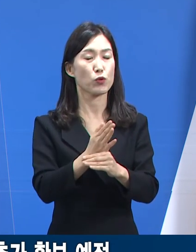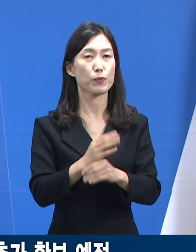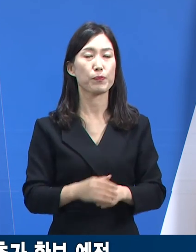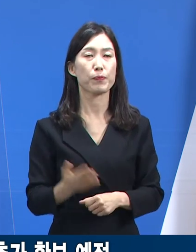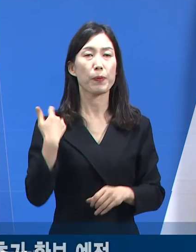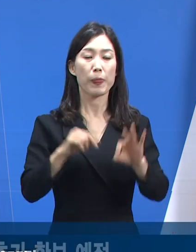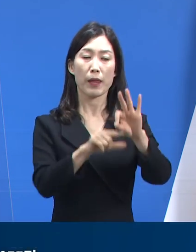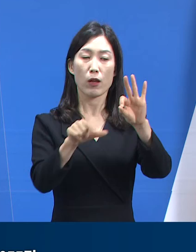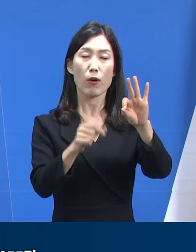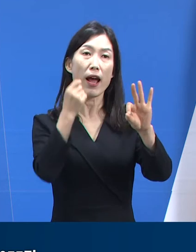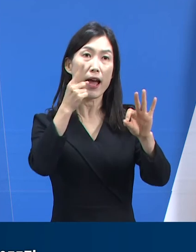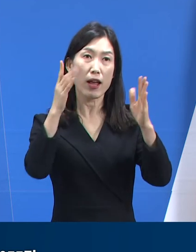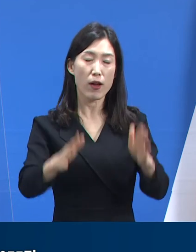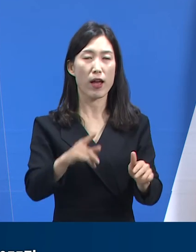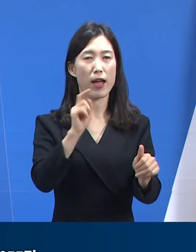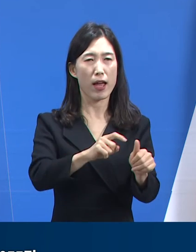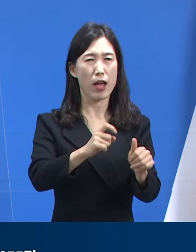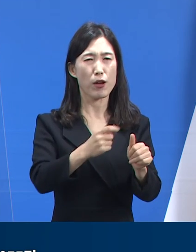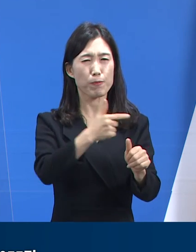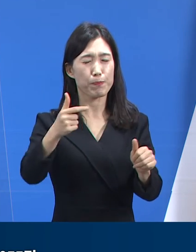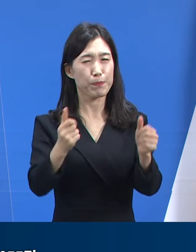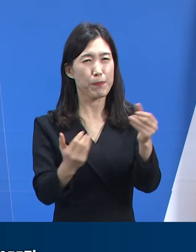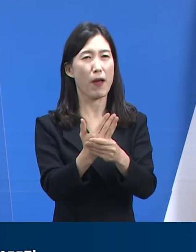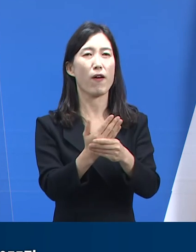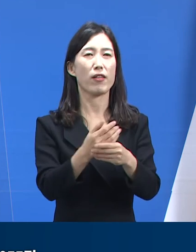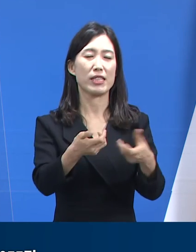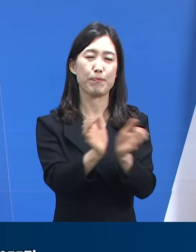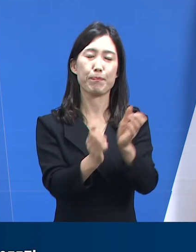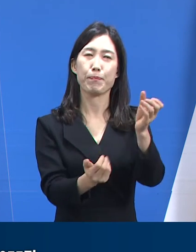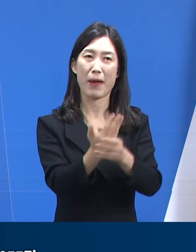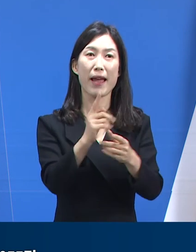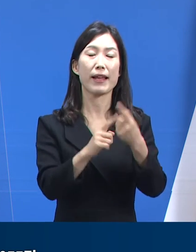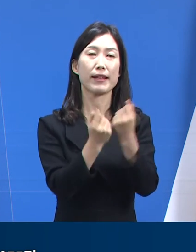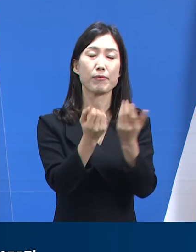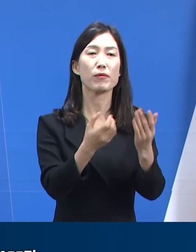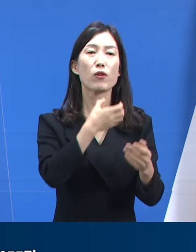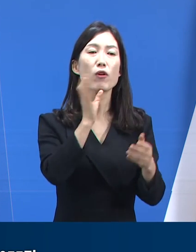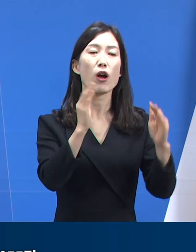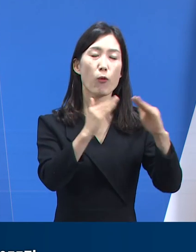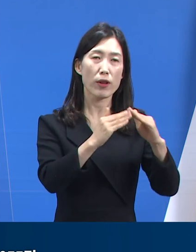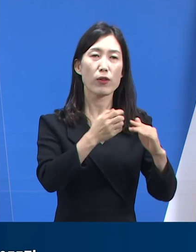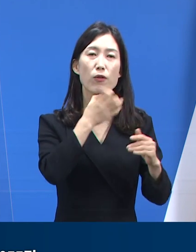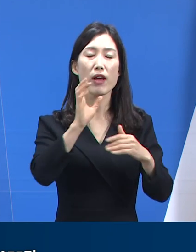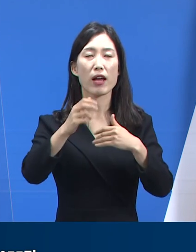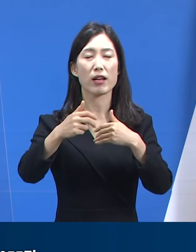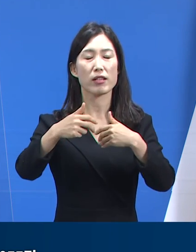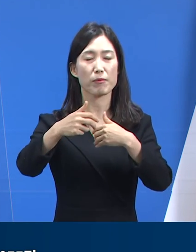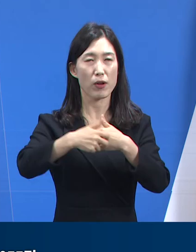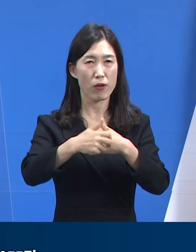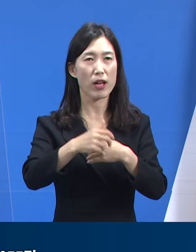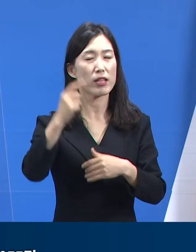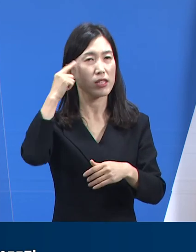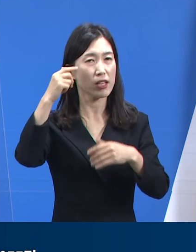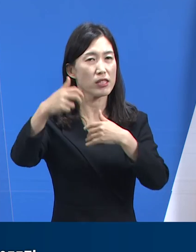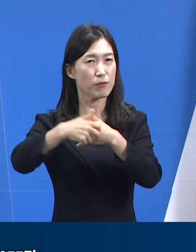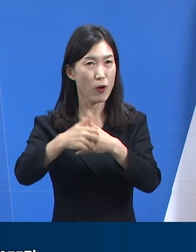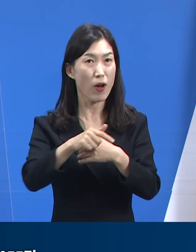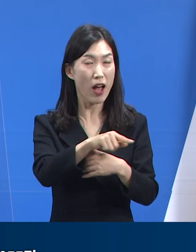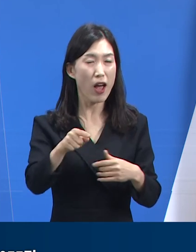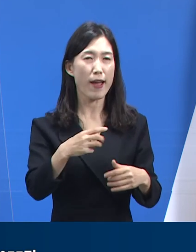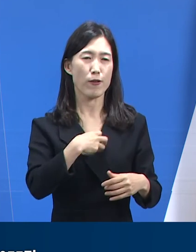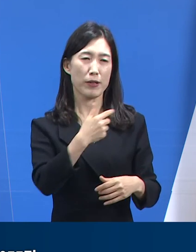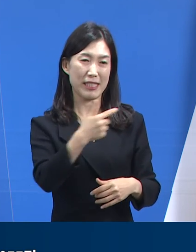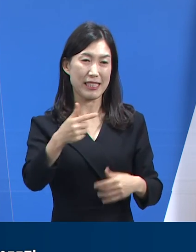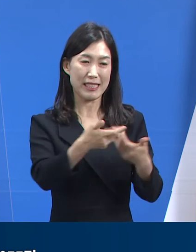10월에 발생한 도내 고위험 짓단 사례입니다. 10월 도내 요양원, 요양병원, 정신시설 등 고위험 시설에서